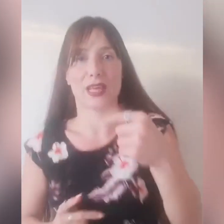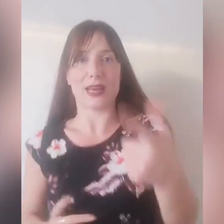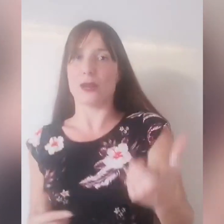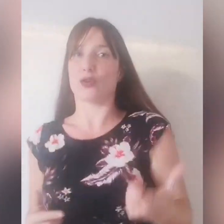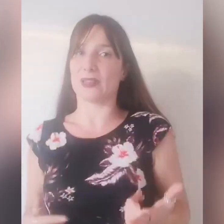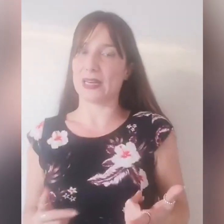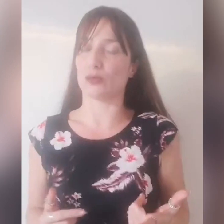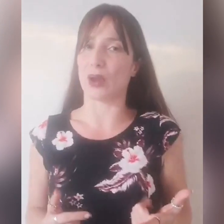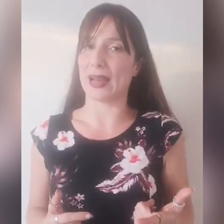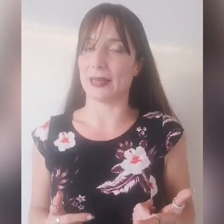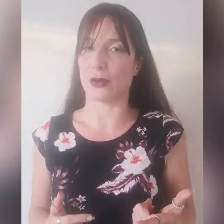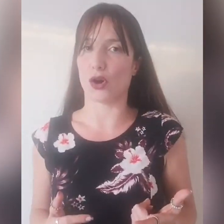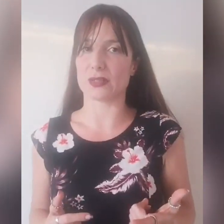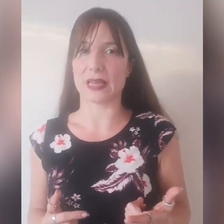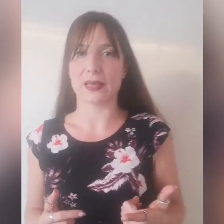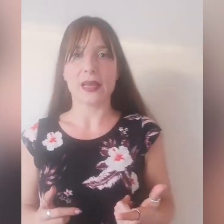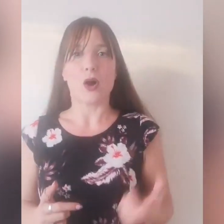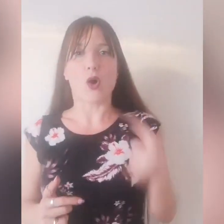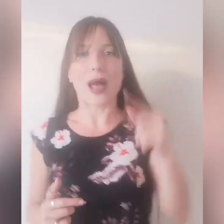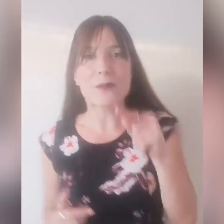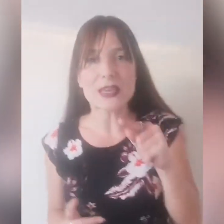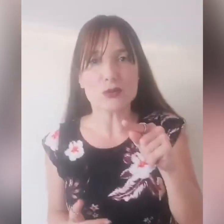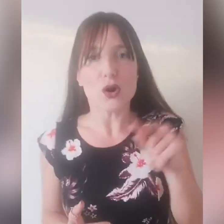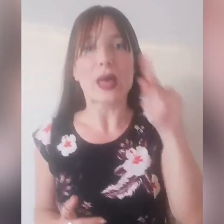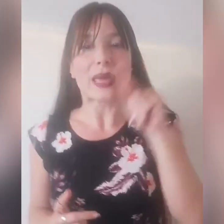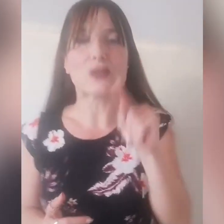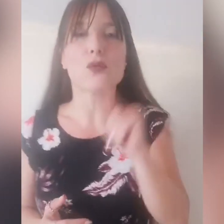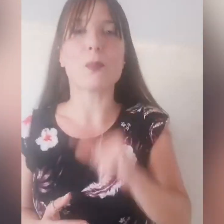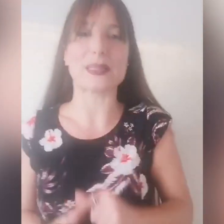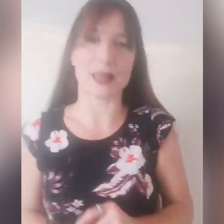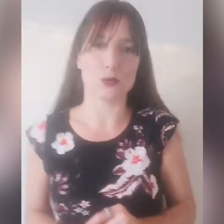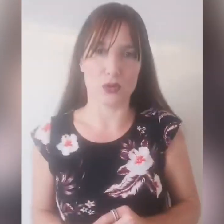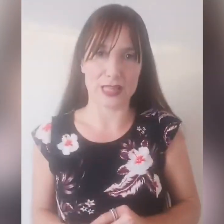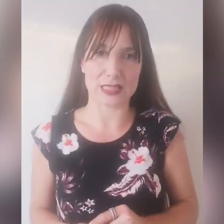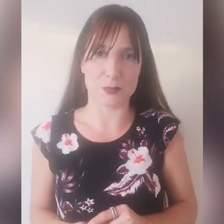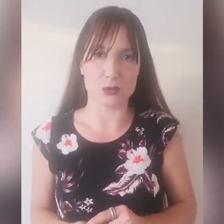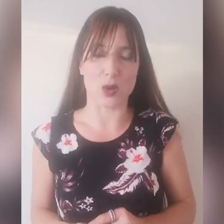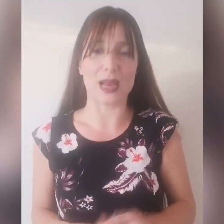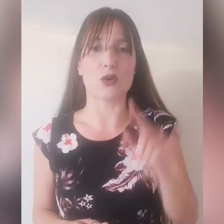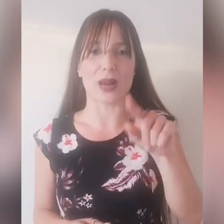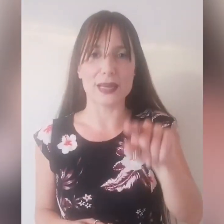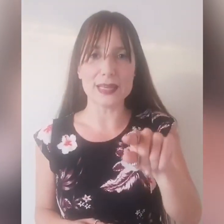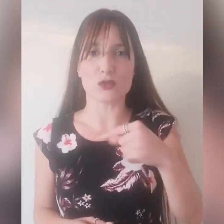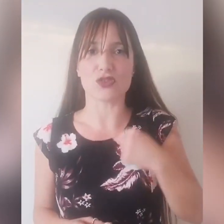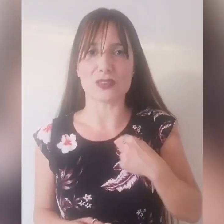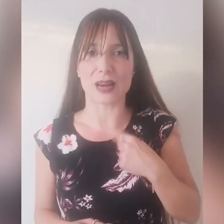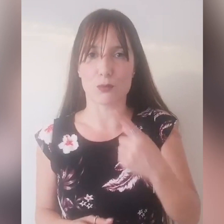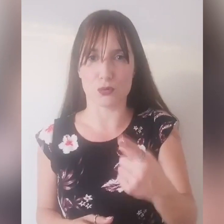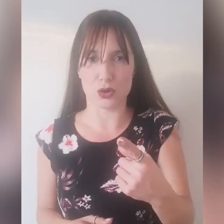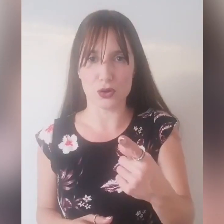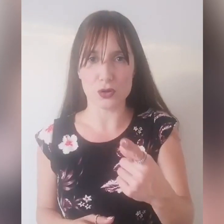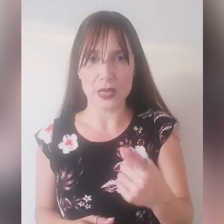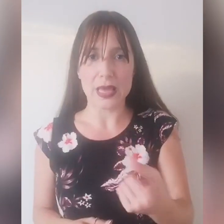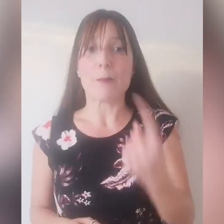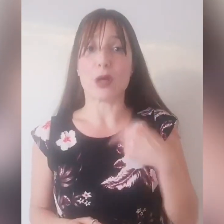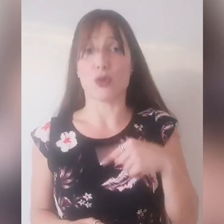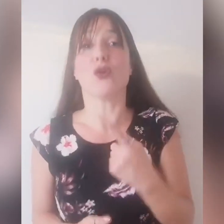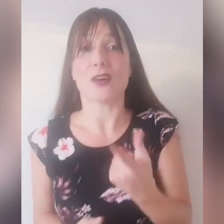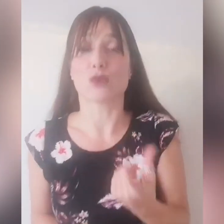era nell'ordine naturale delle cose, ho capito che dovevo prendere autorità spirituale, allora lì non c'entravo più io, però io ho fatto